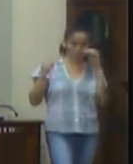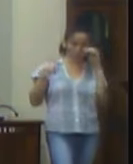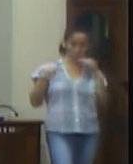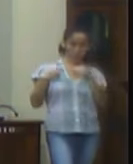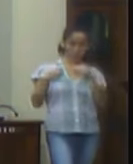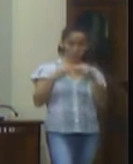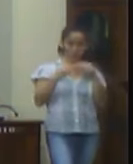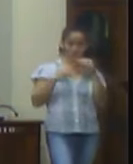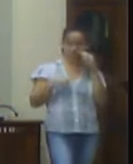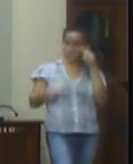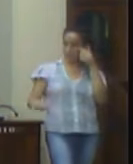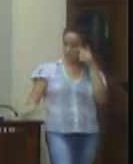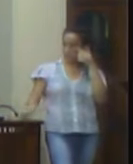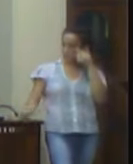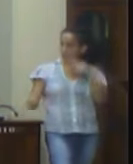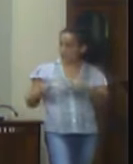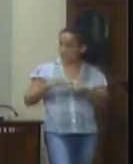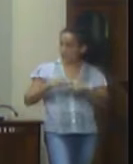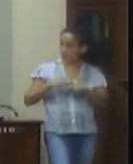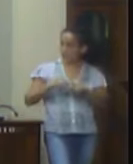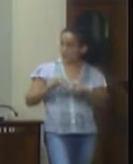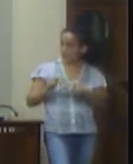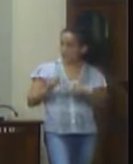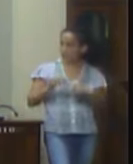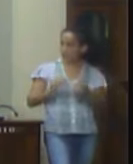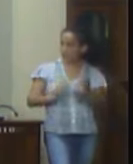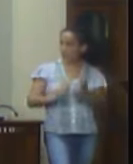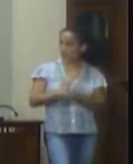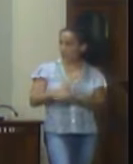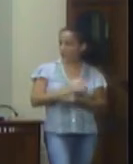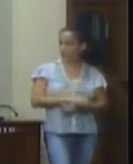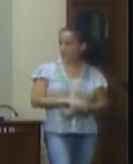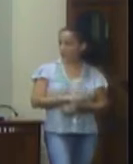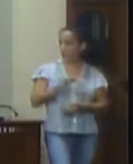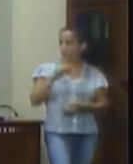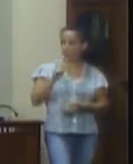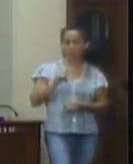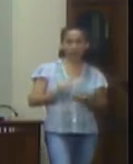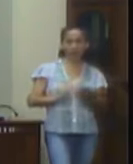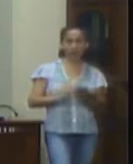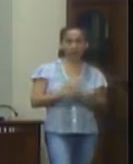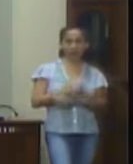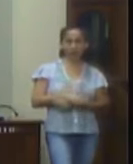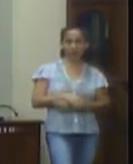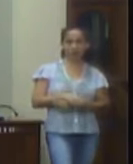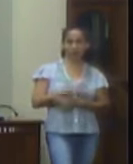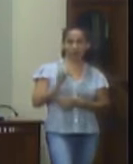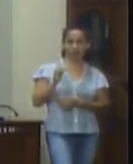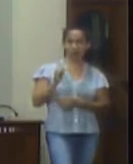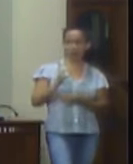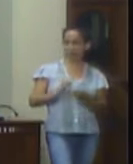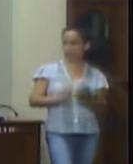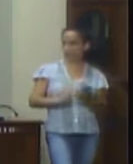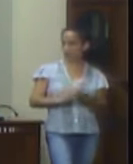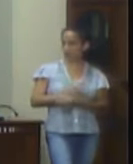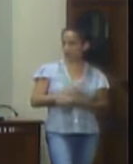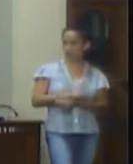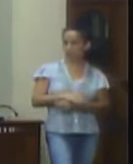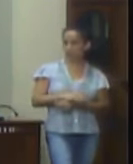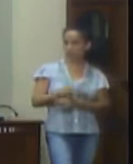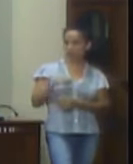doutor saulo david de nogueira fabiano e vasconcelos